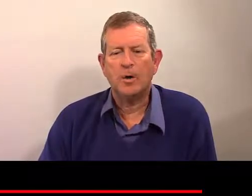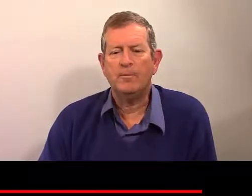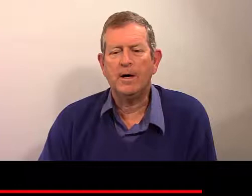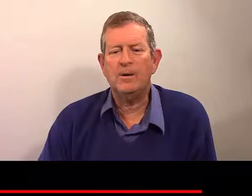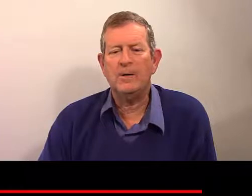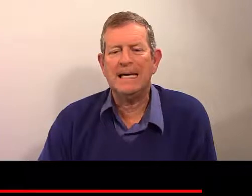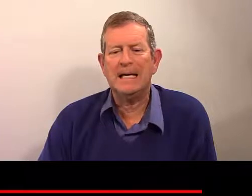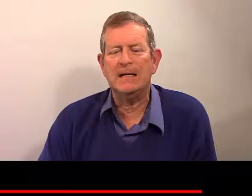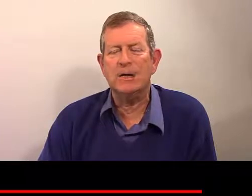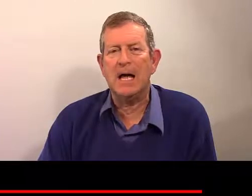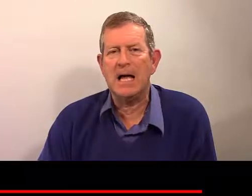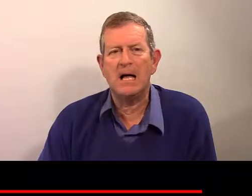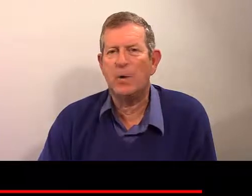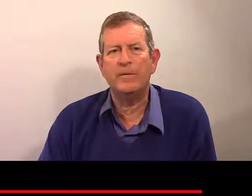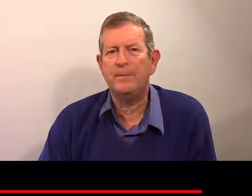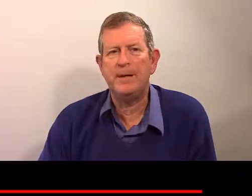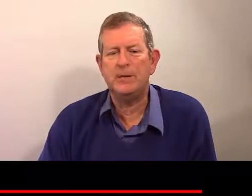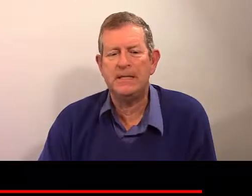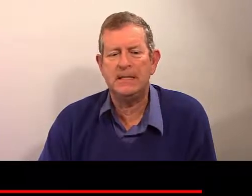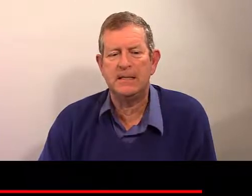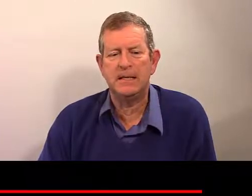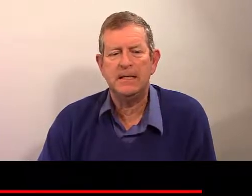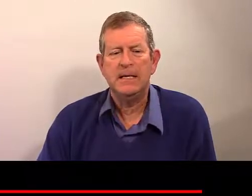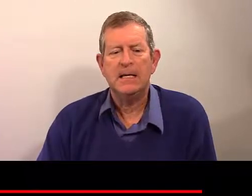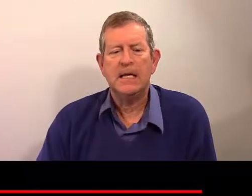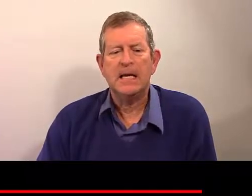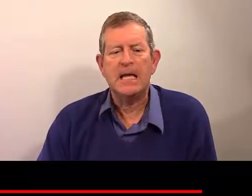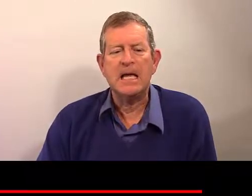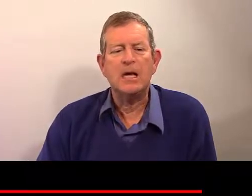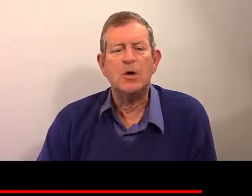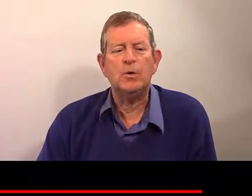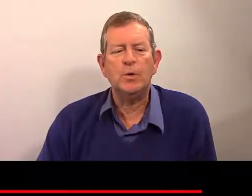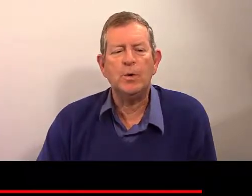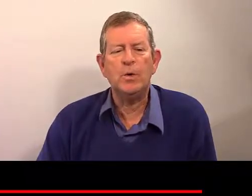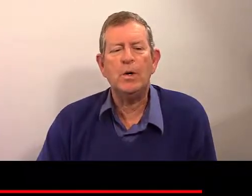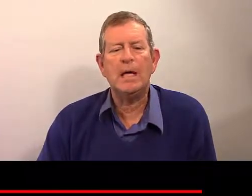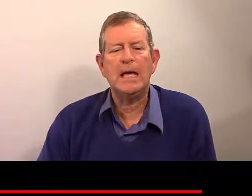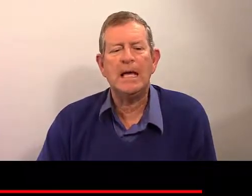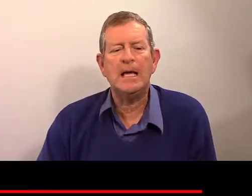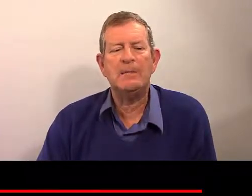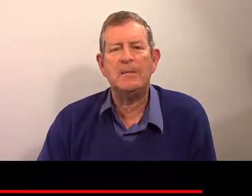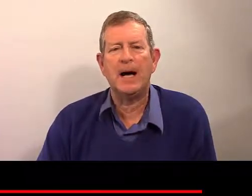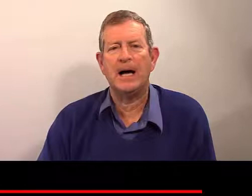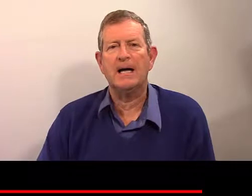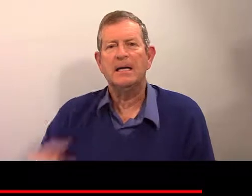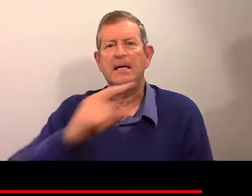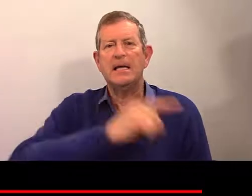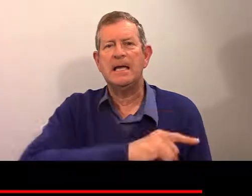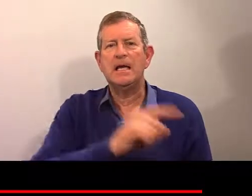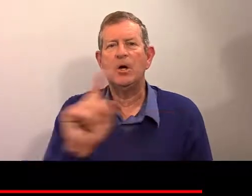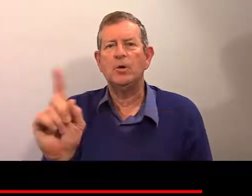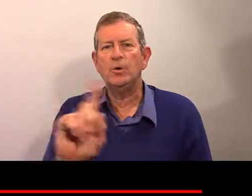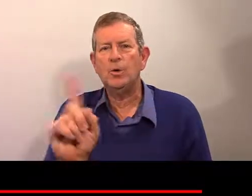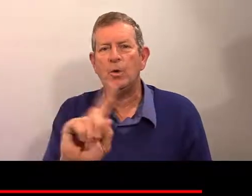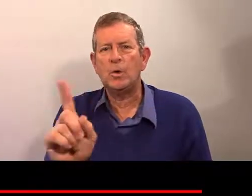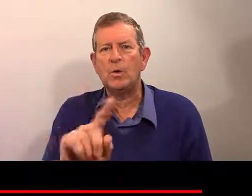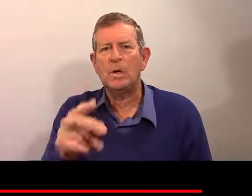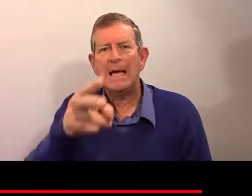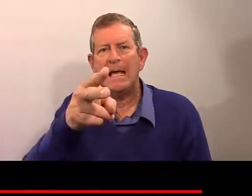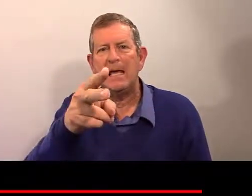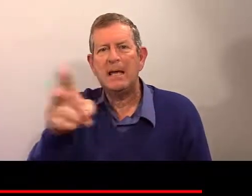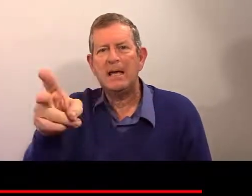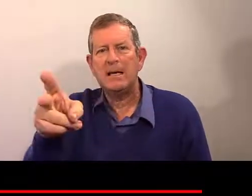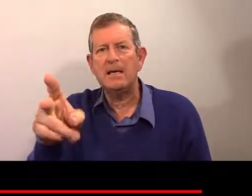Encore une fois, le 1, on ne va pas le dire. Il ne est pas. Il ne